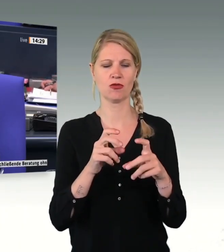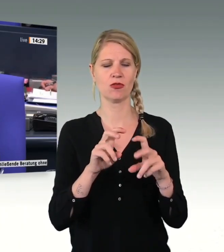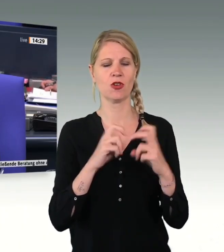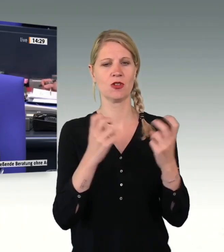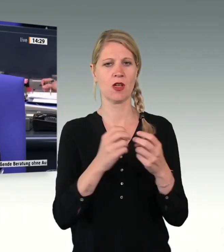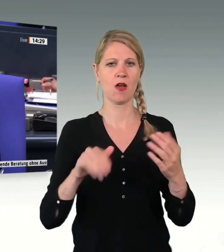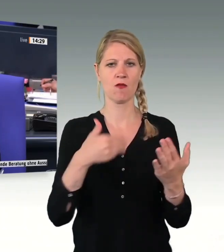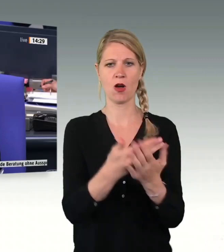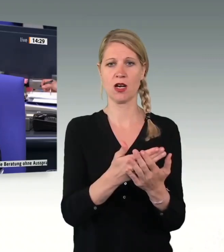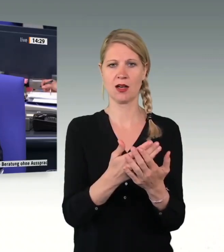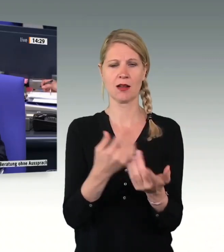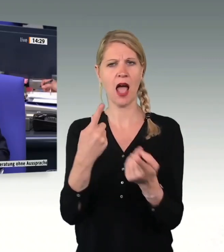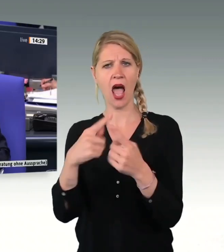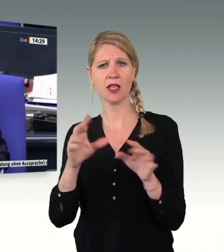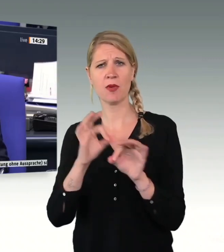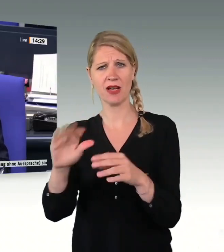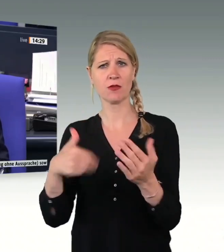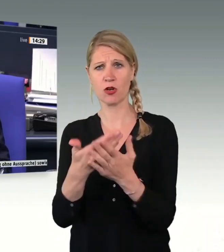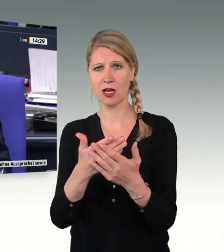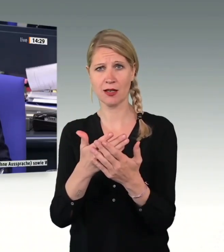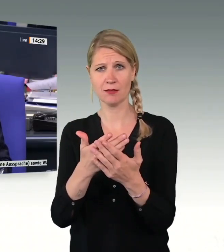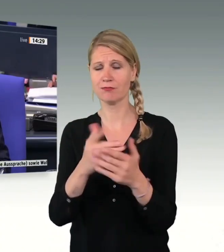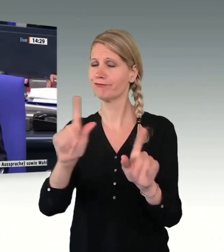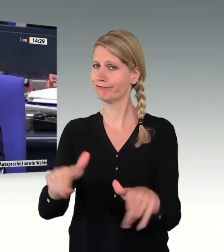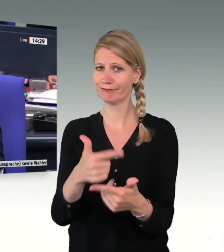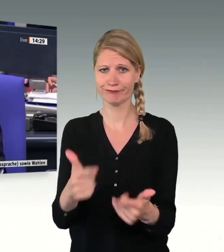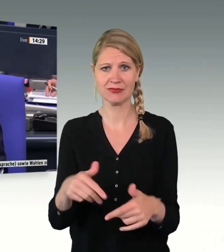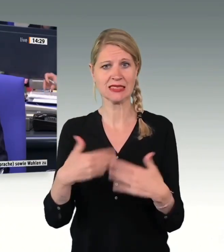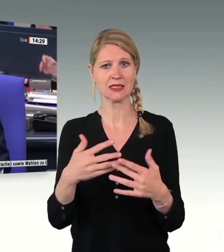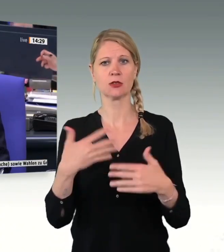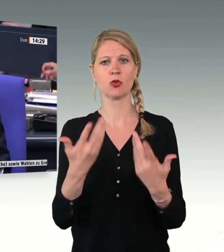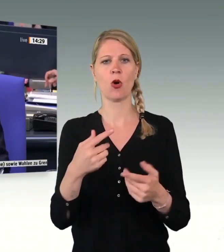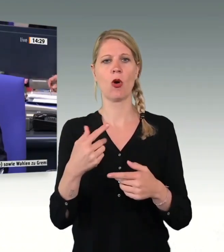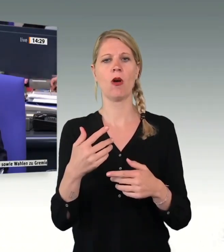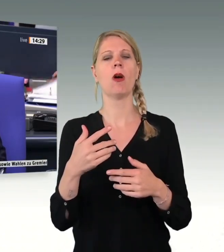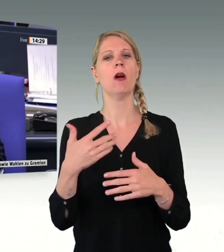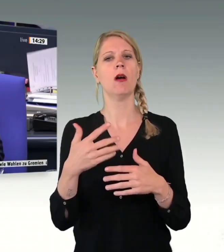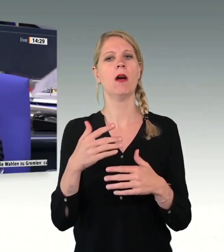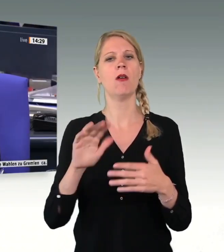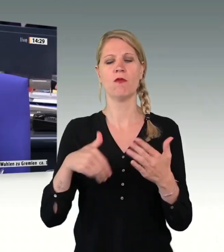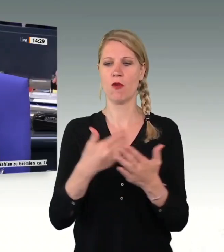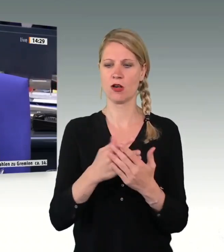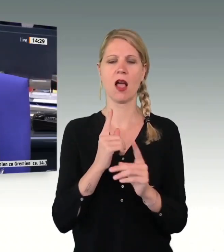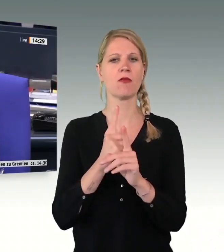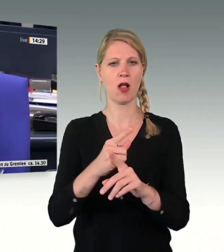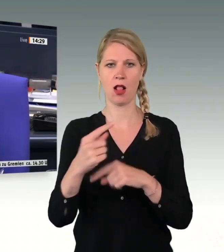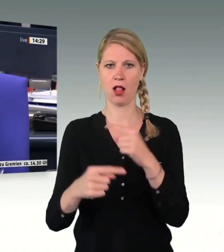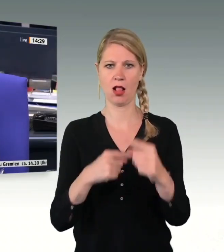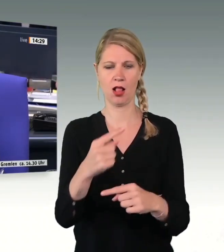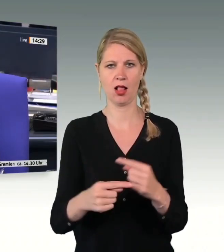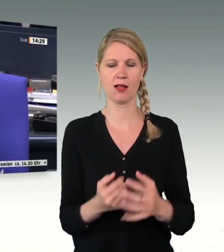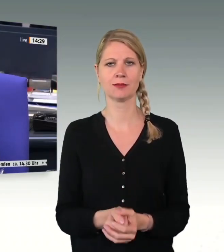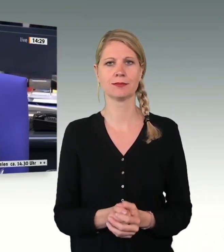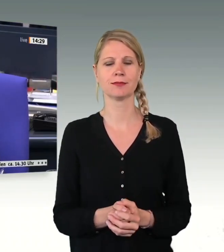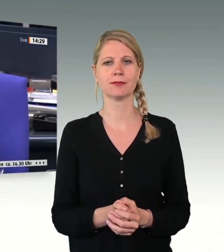Überweisungsvorschläge? Das ist nicht der Fall. Dann verfahren wir wie vorgeschlagen. Ich rufe